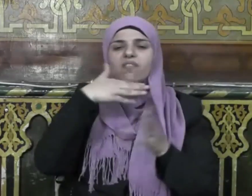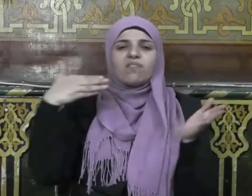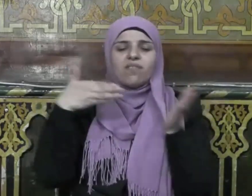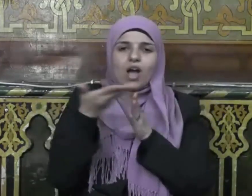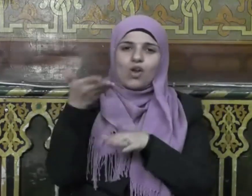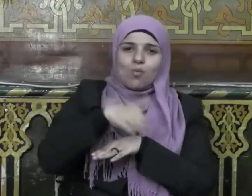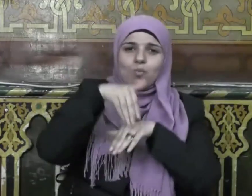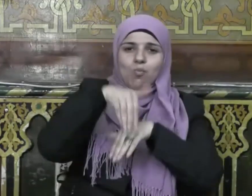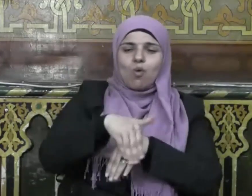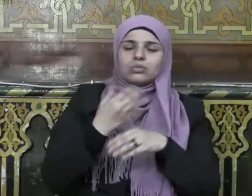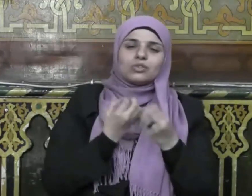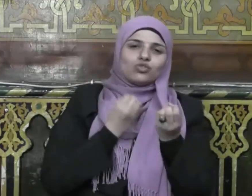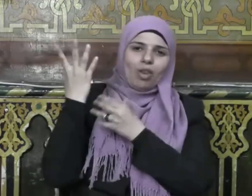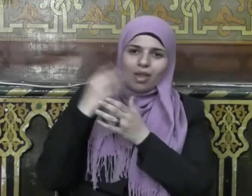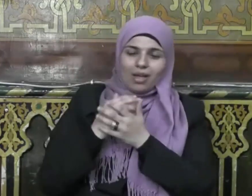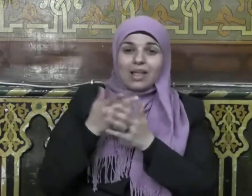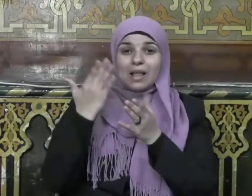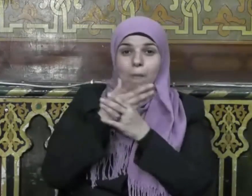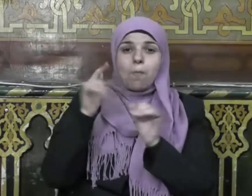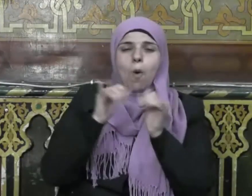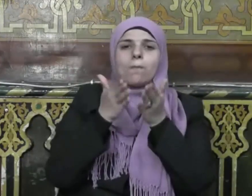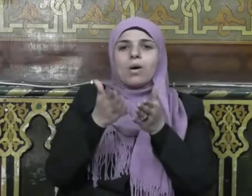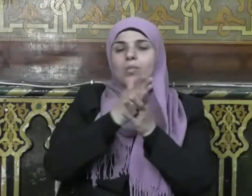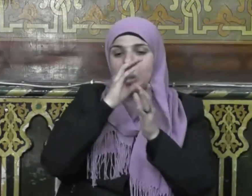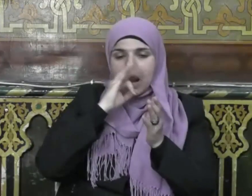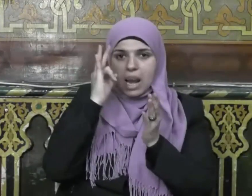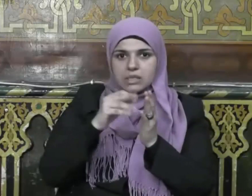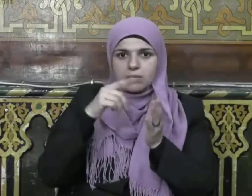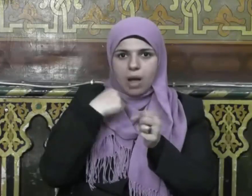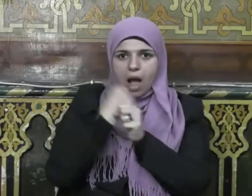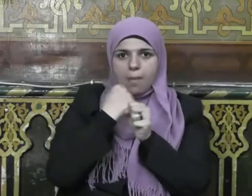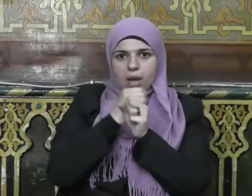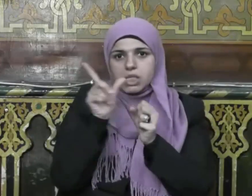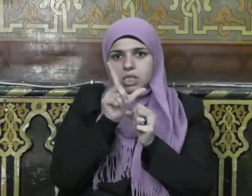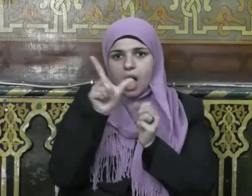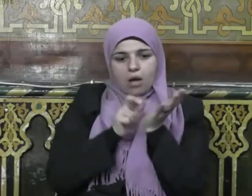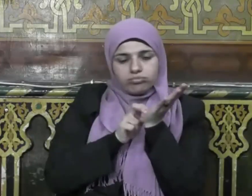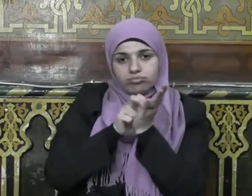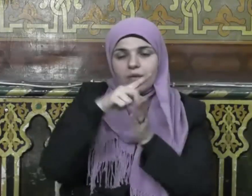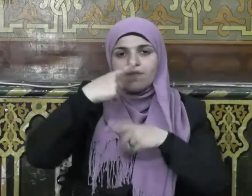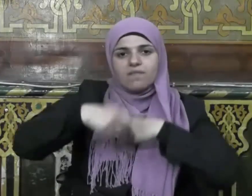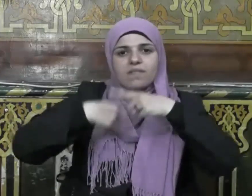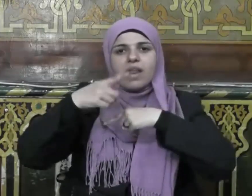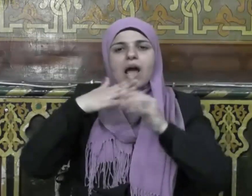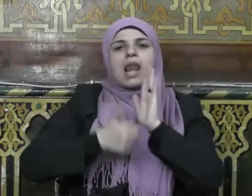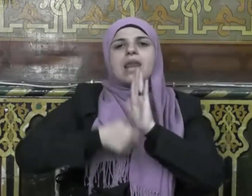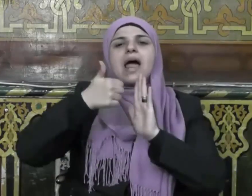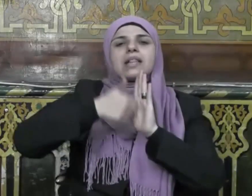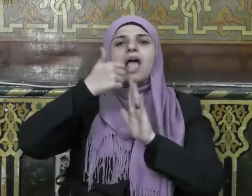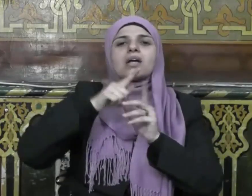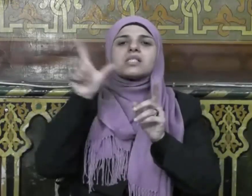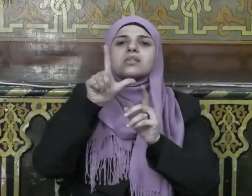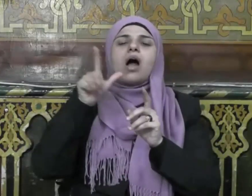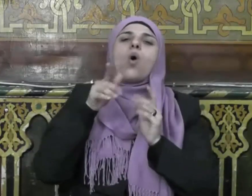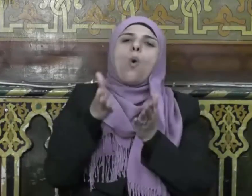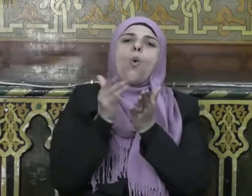حيث إن المقدمات الصحيحة تصل بصاحبها إلى النتائج الصحيحة المرجوة